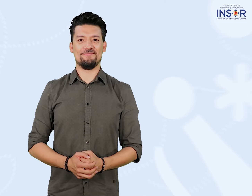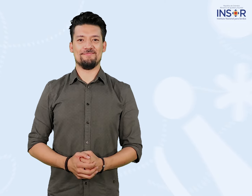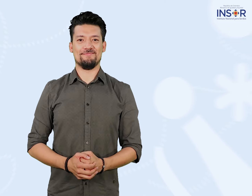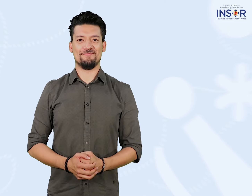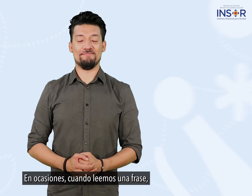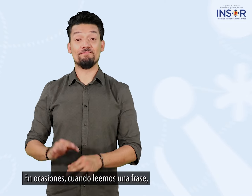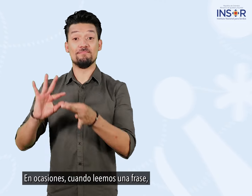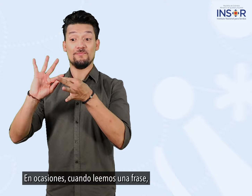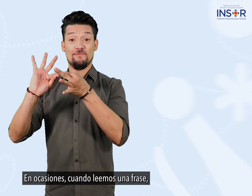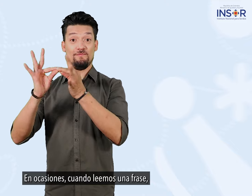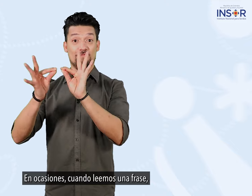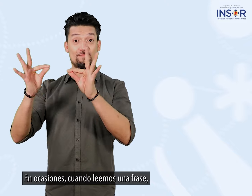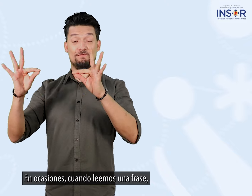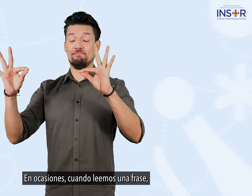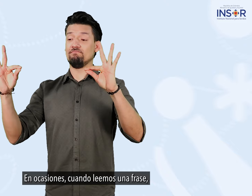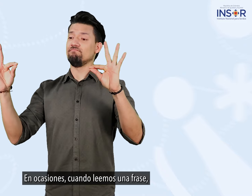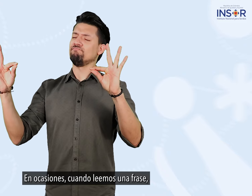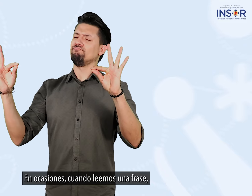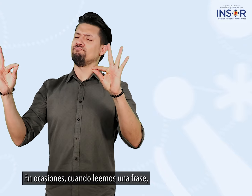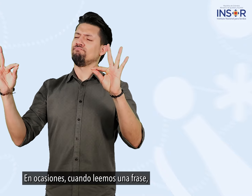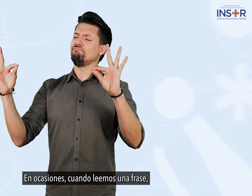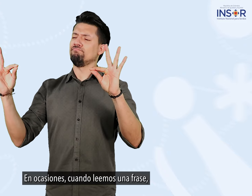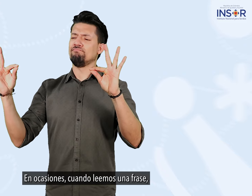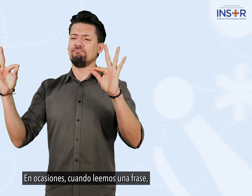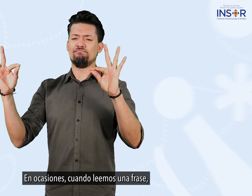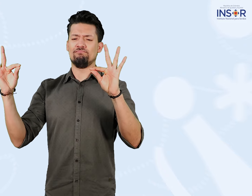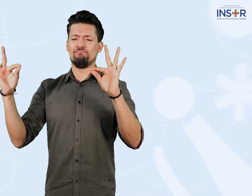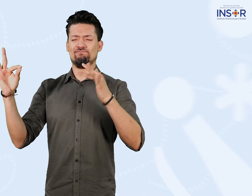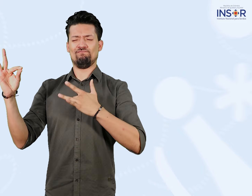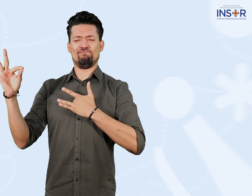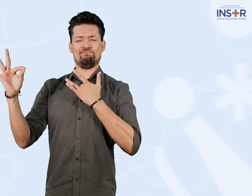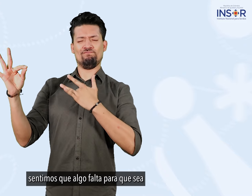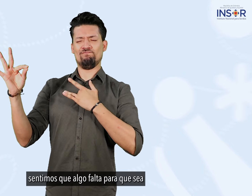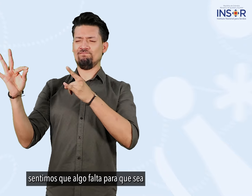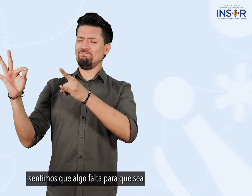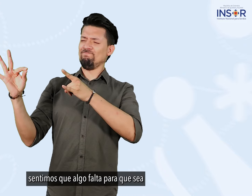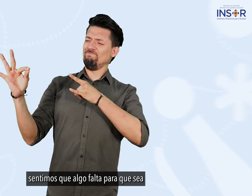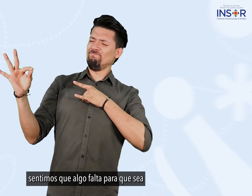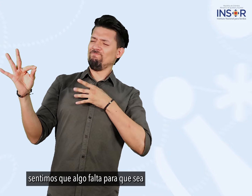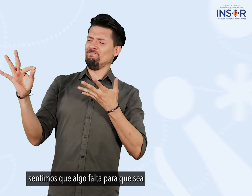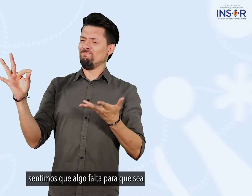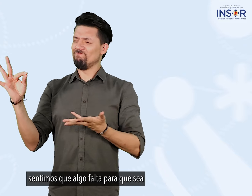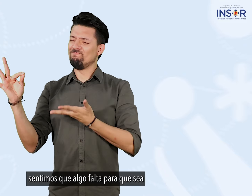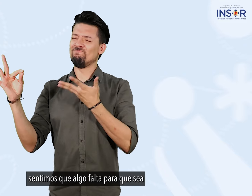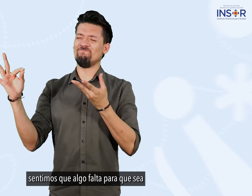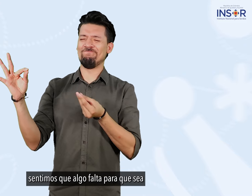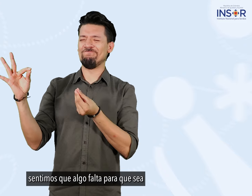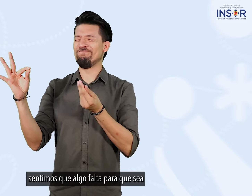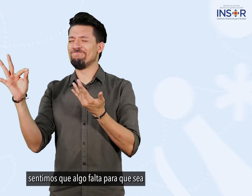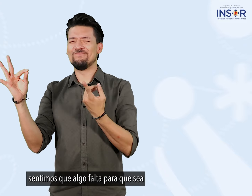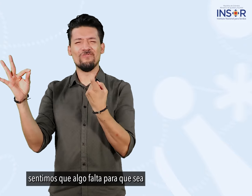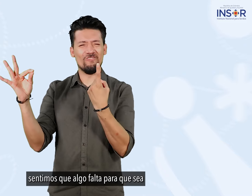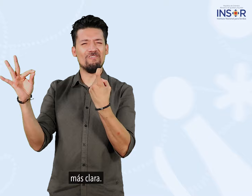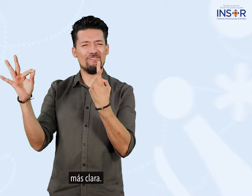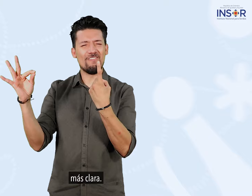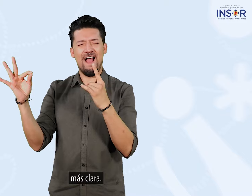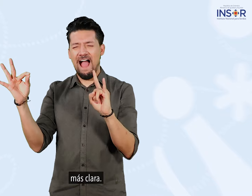en ocasiones cuando leemos una frase sentimos que algo falta para que sea más